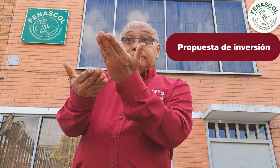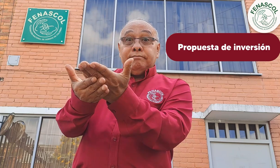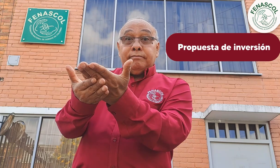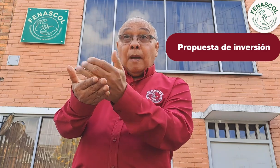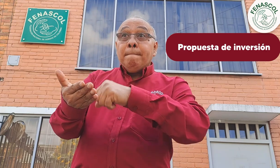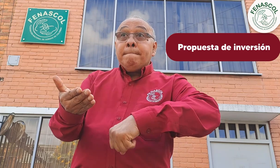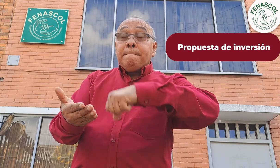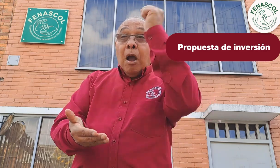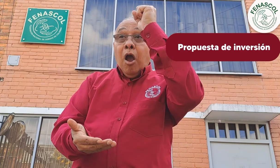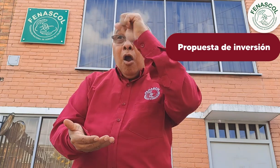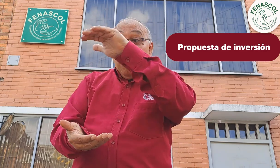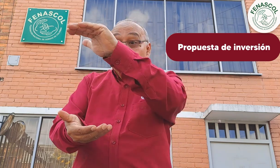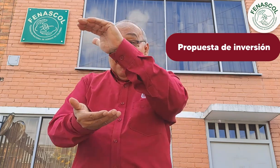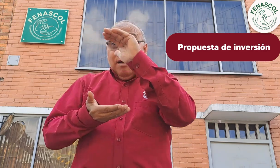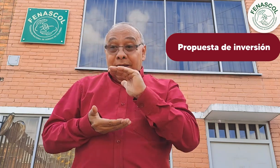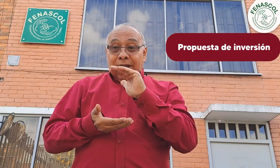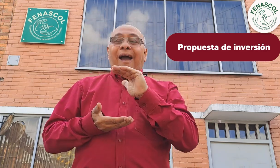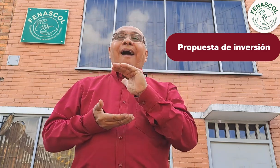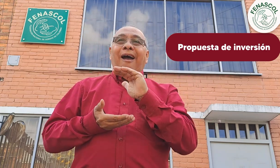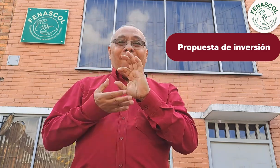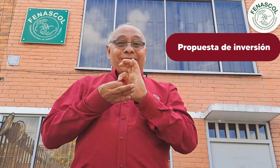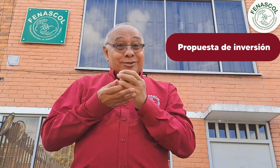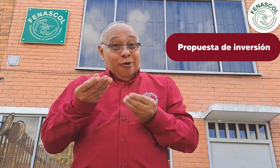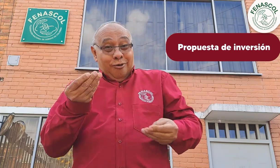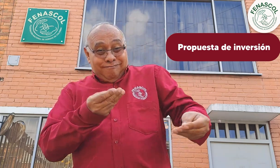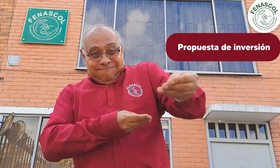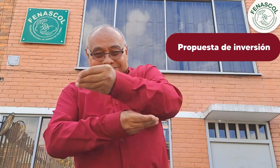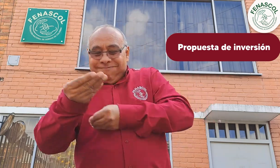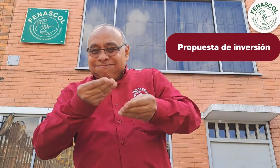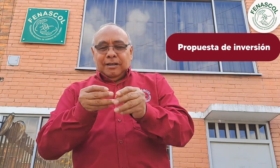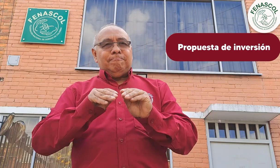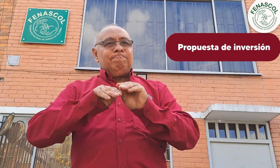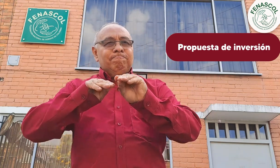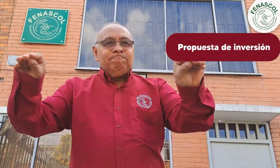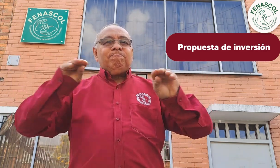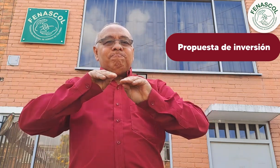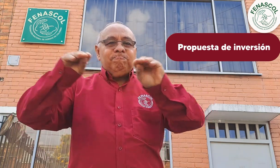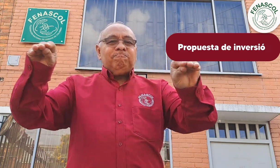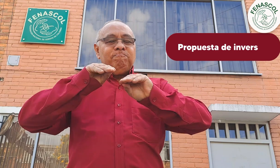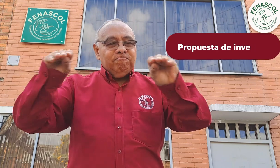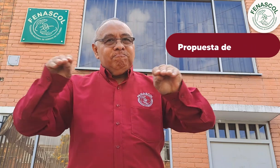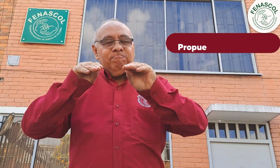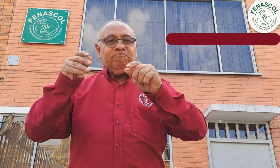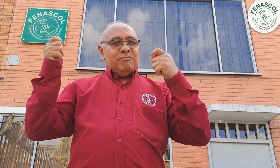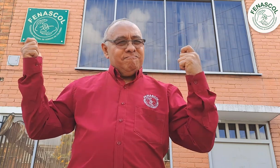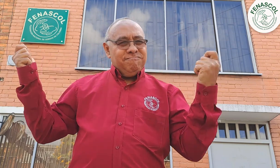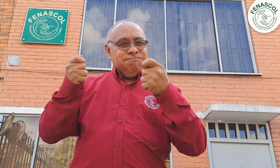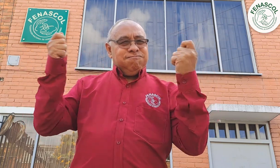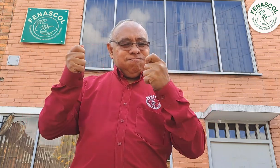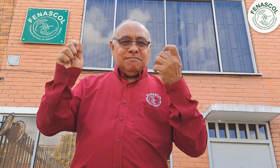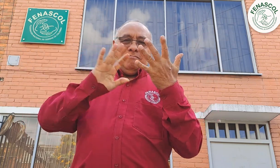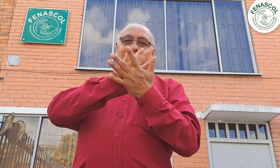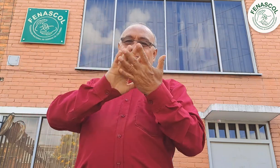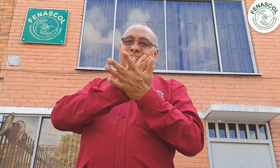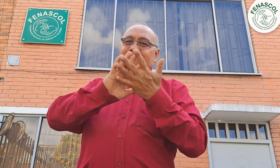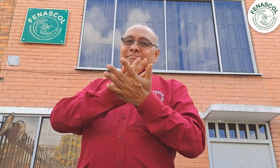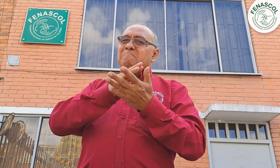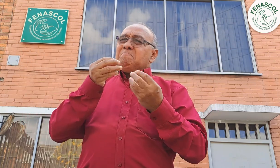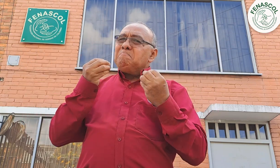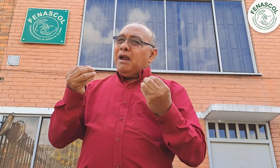económicos que representan este reconocimiento, la Federación los destinaría a la reinversión de los mismos en acciones enfocadas a la formación,